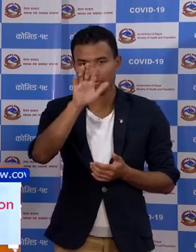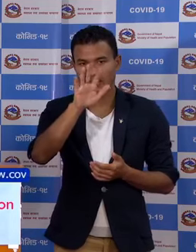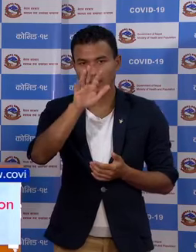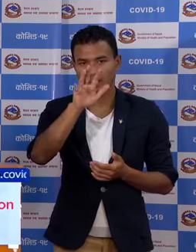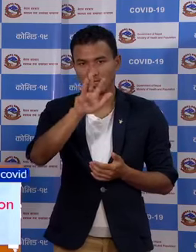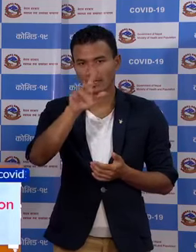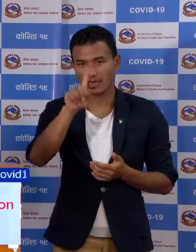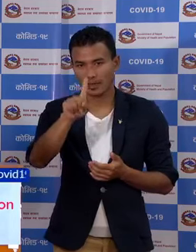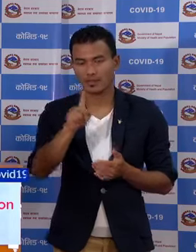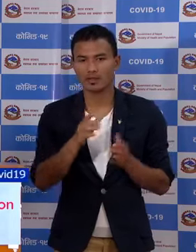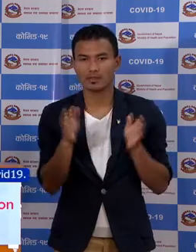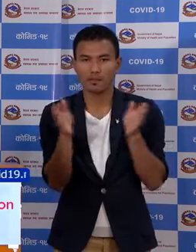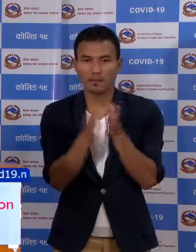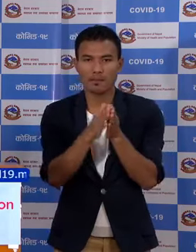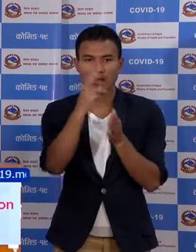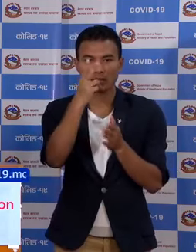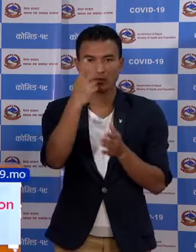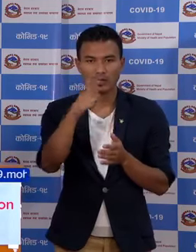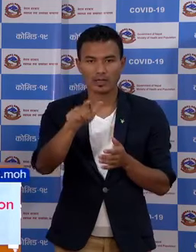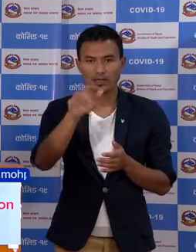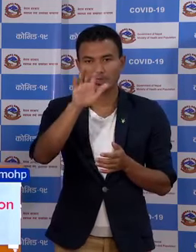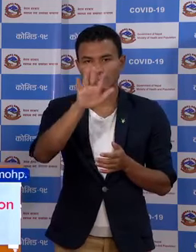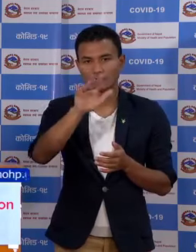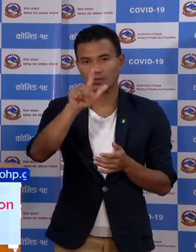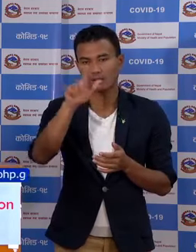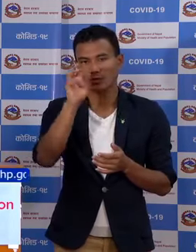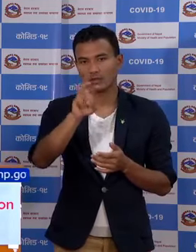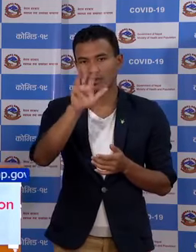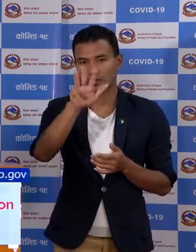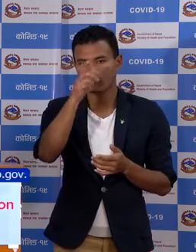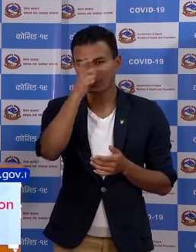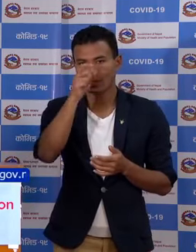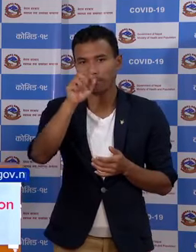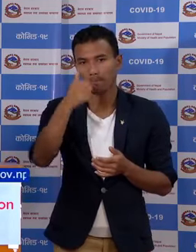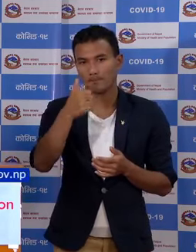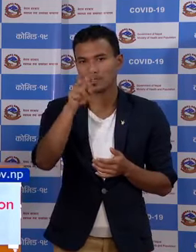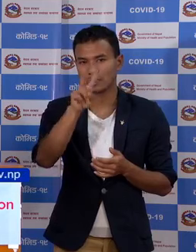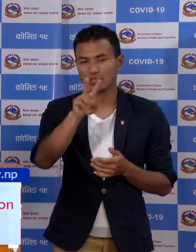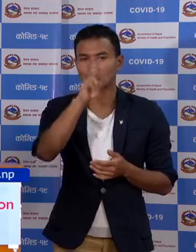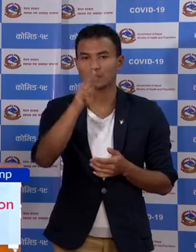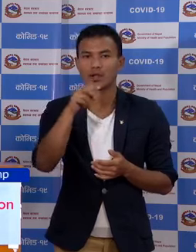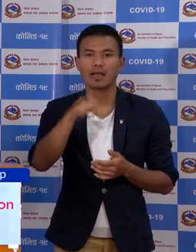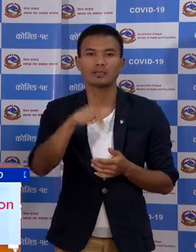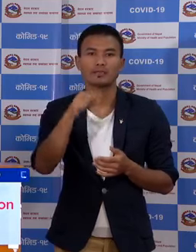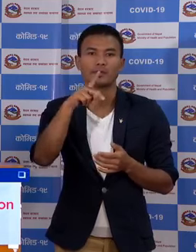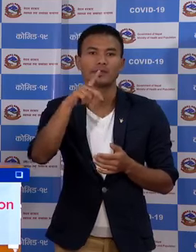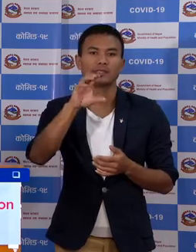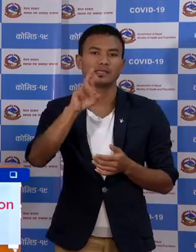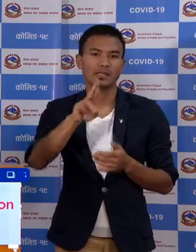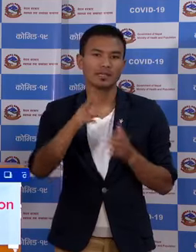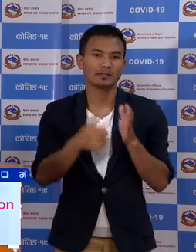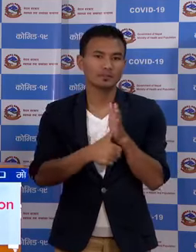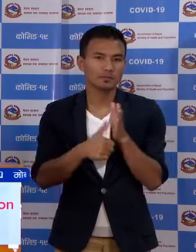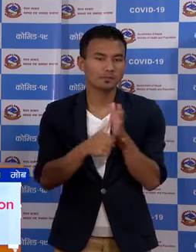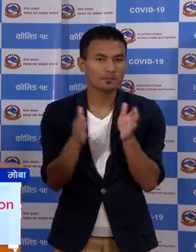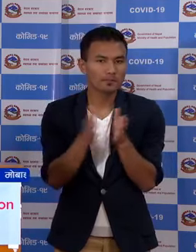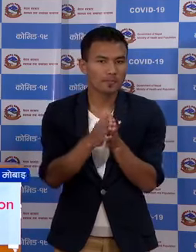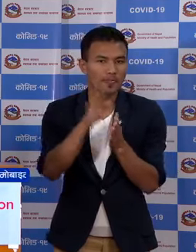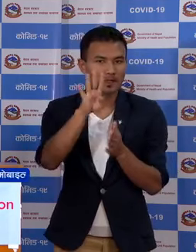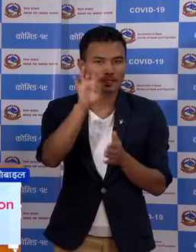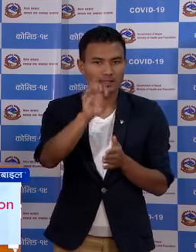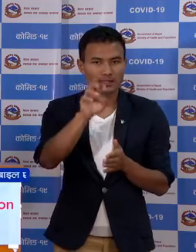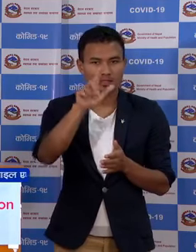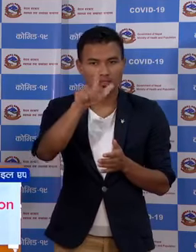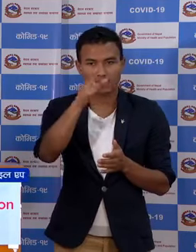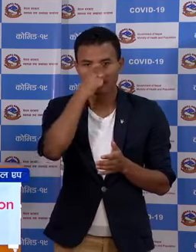गरी टोटल 2,07,092 रा आजको PCR टोटल टेस 4